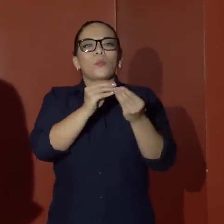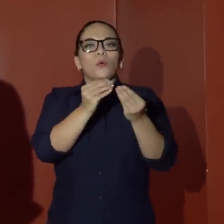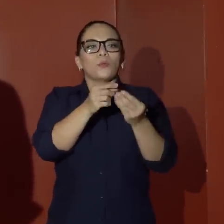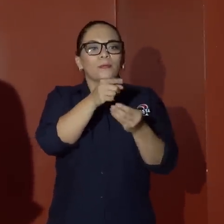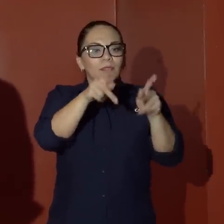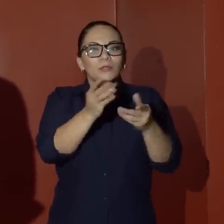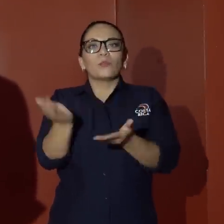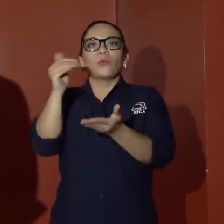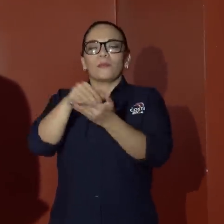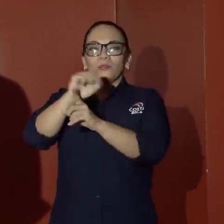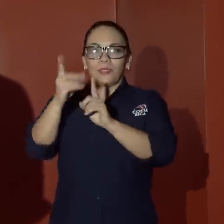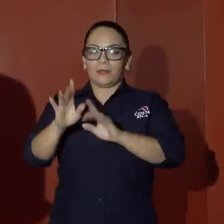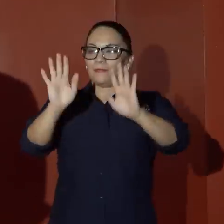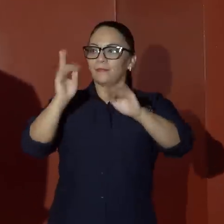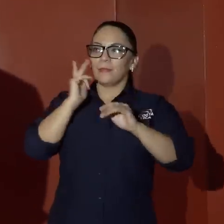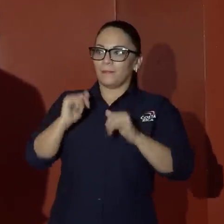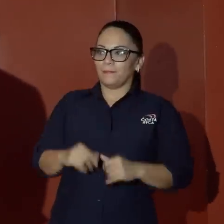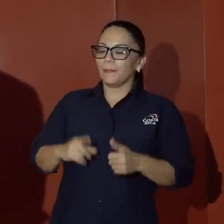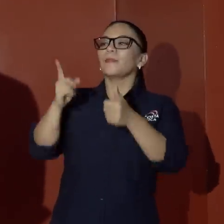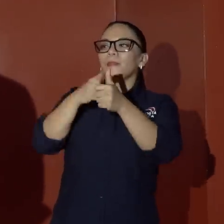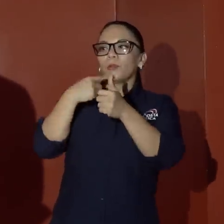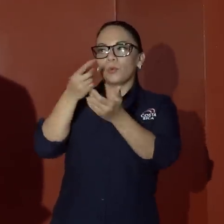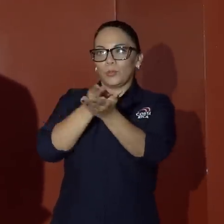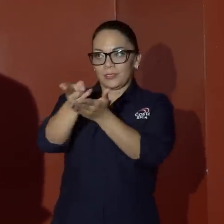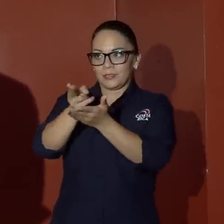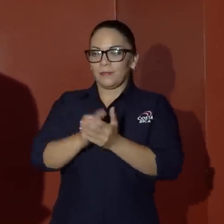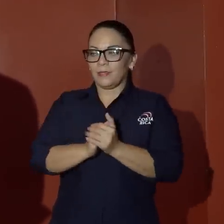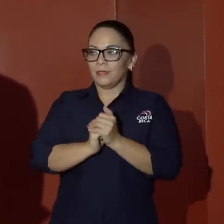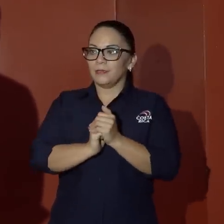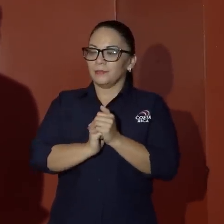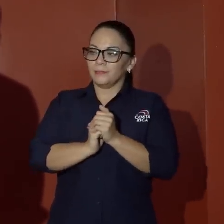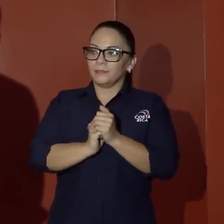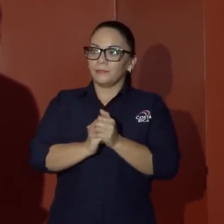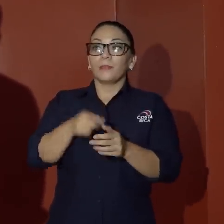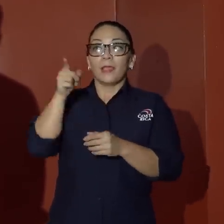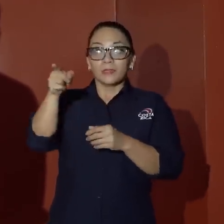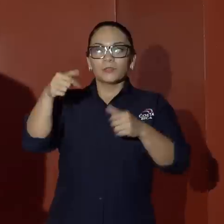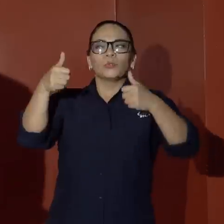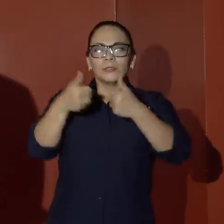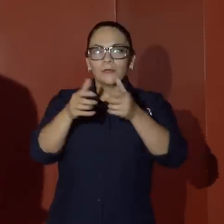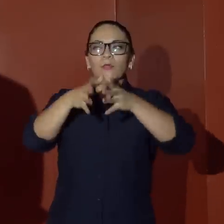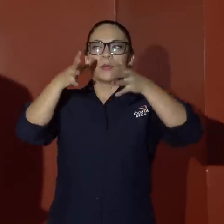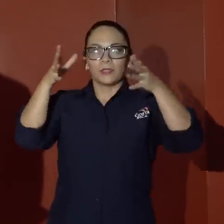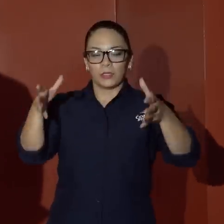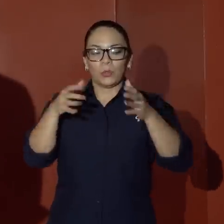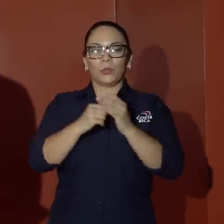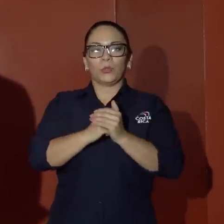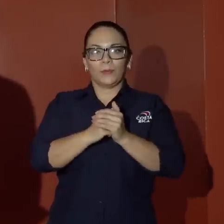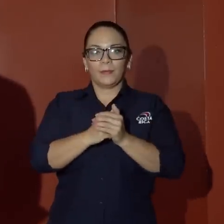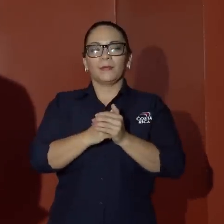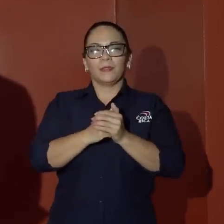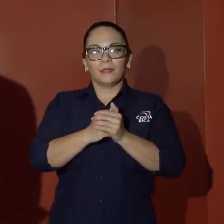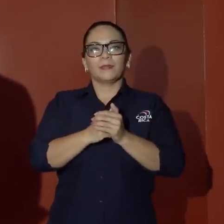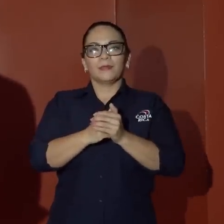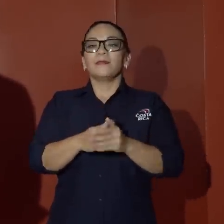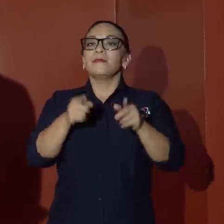sociedad? Primero, hay que ser franco. Ese es un desafío enorme. Porque hay